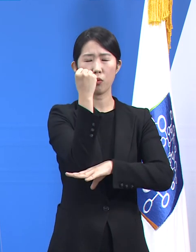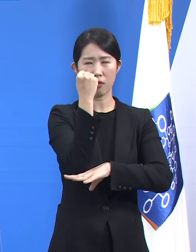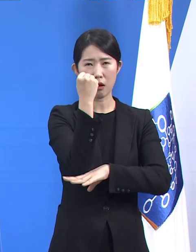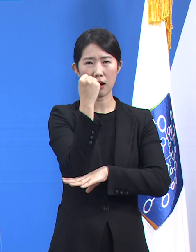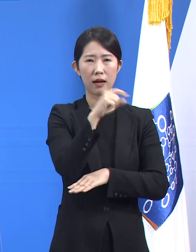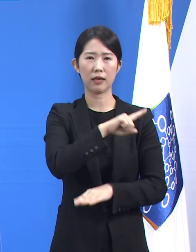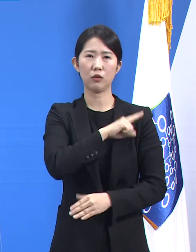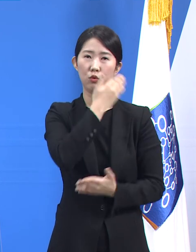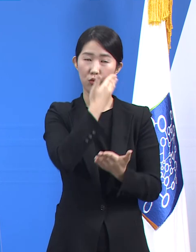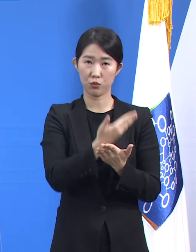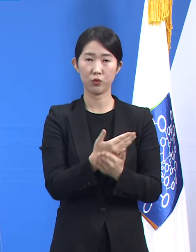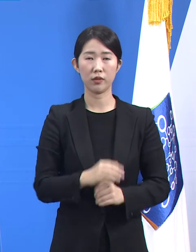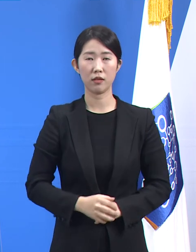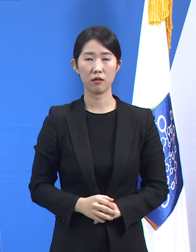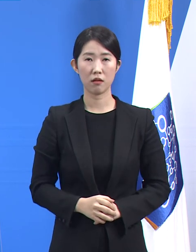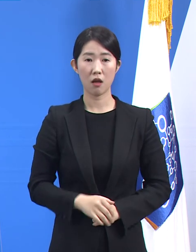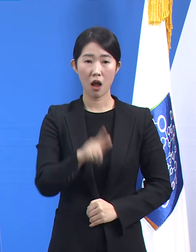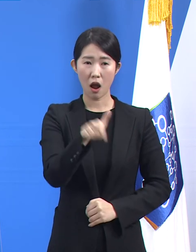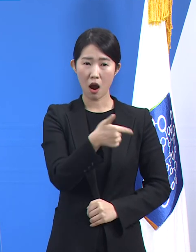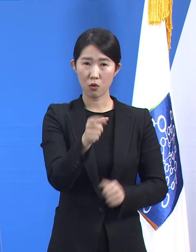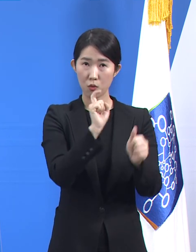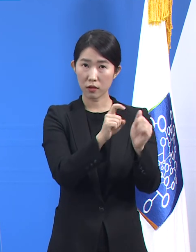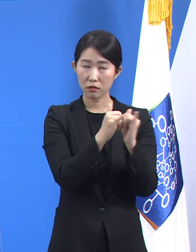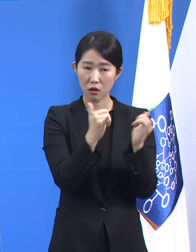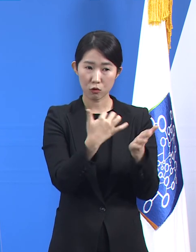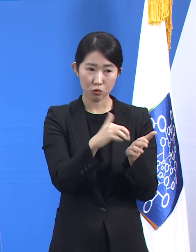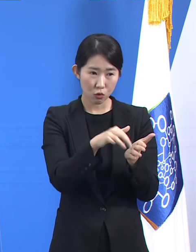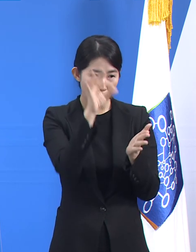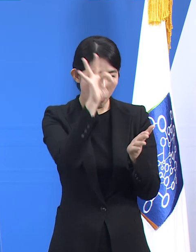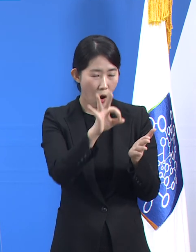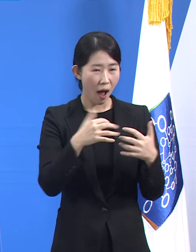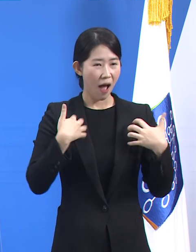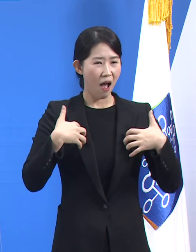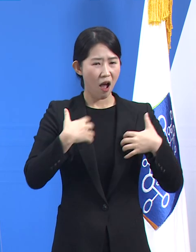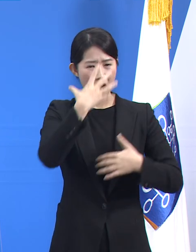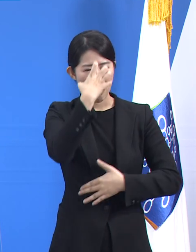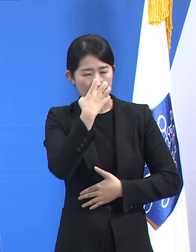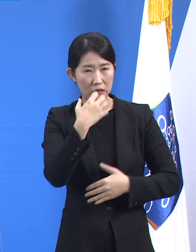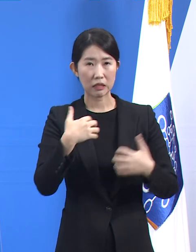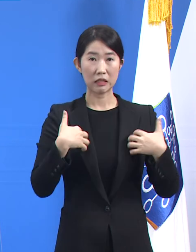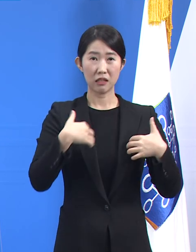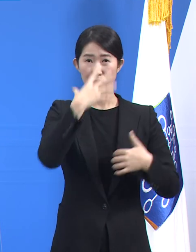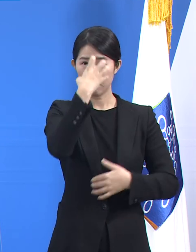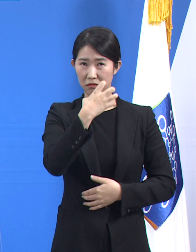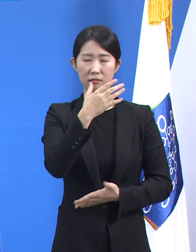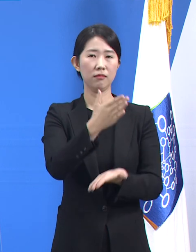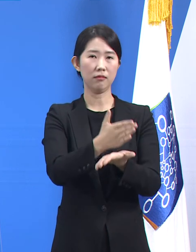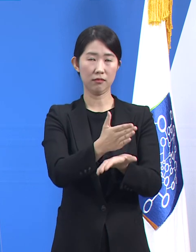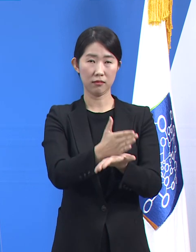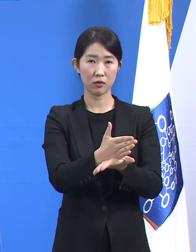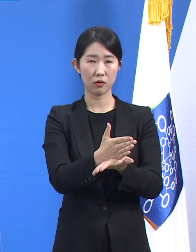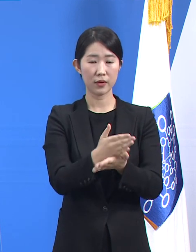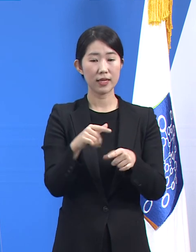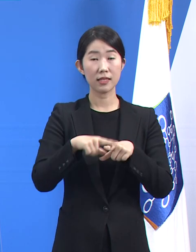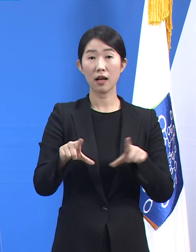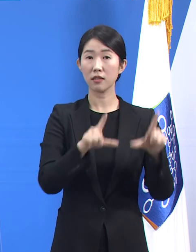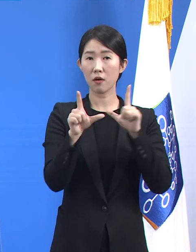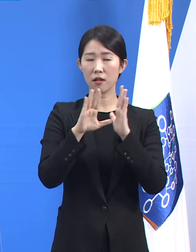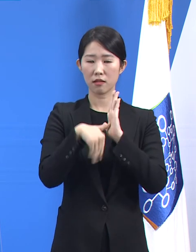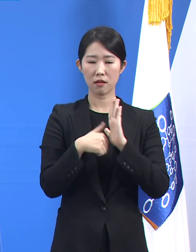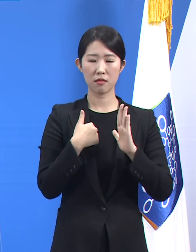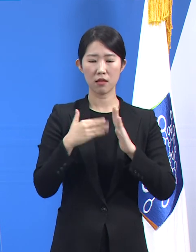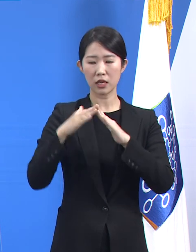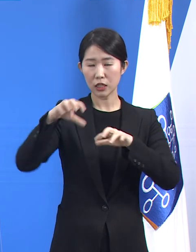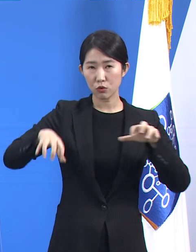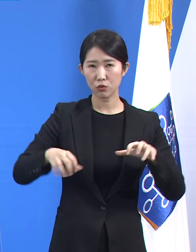단기적인 성과 지표에 일이 일비하지 않고 일상에서 우리의 가족과 이웃을 안전하게 지키는 일에